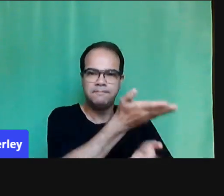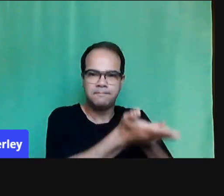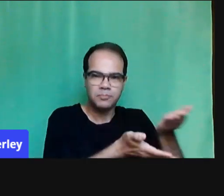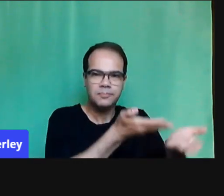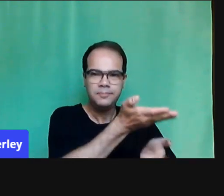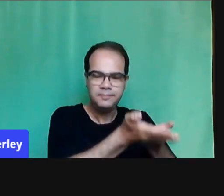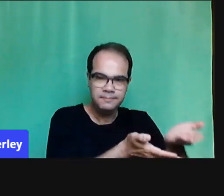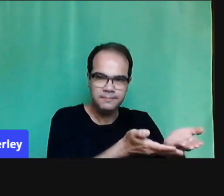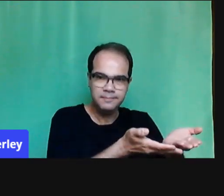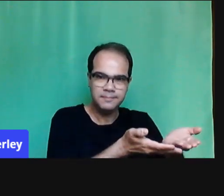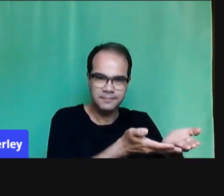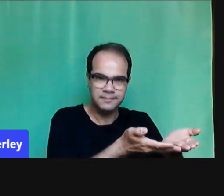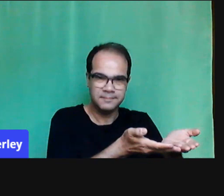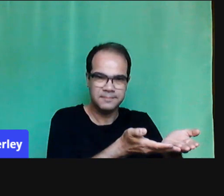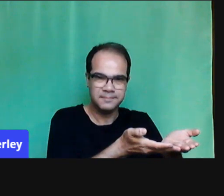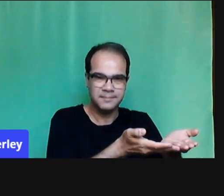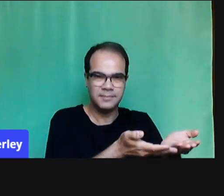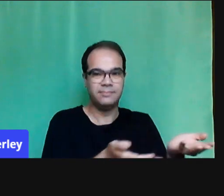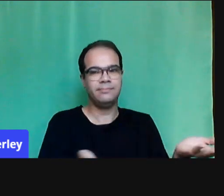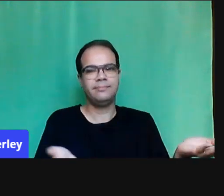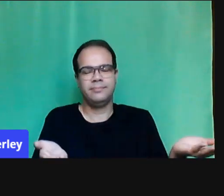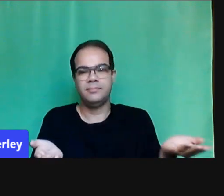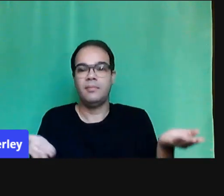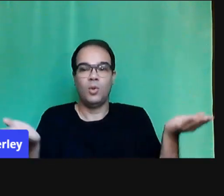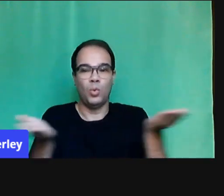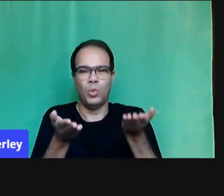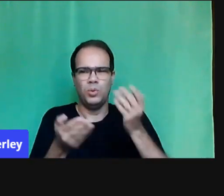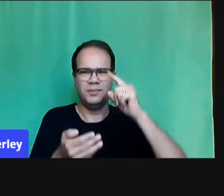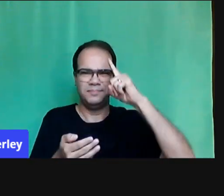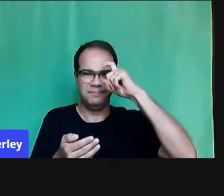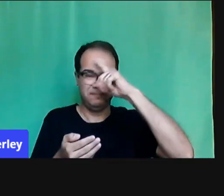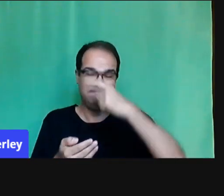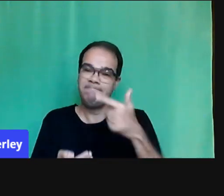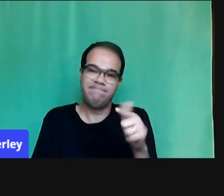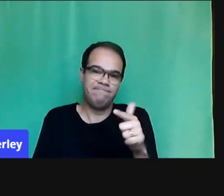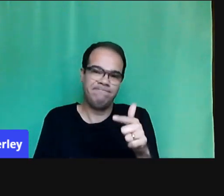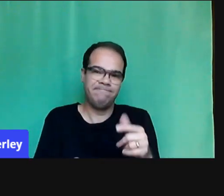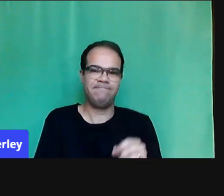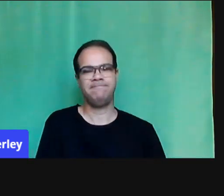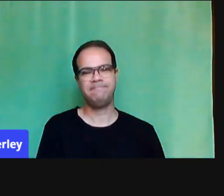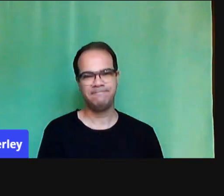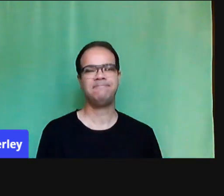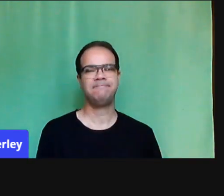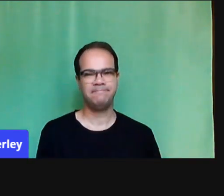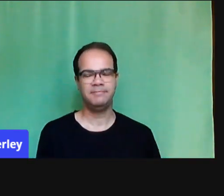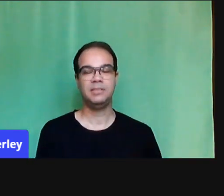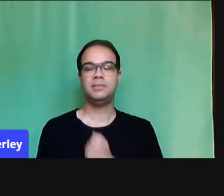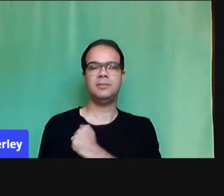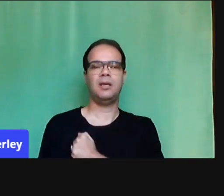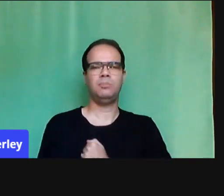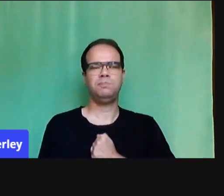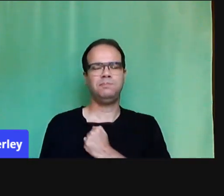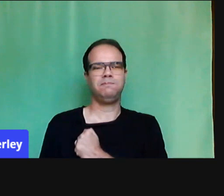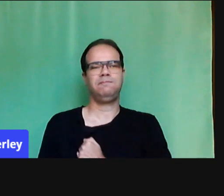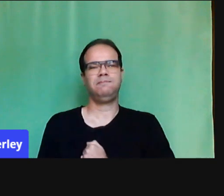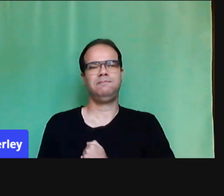né? Que é tão caro e tão, nesse momento, bate um saudosismo, inclusive, né?